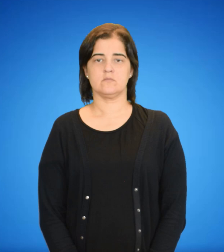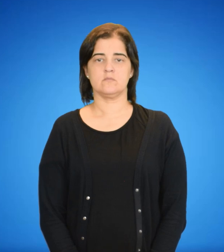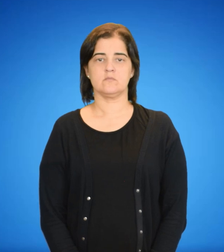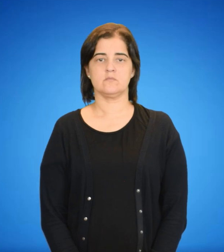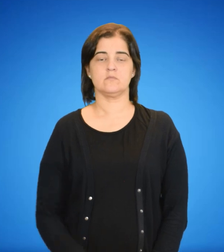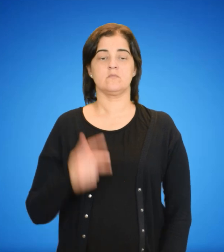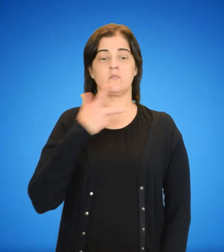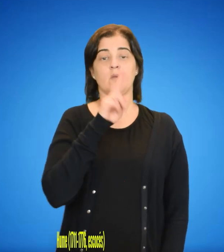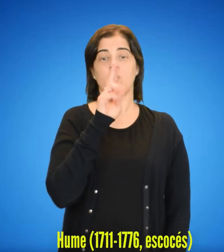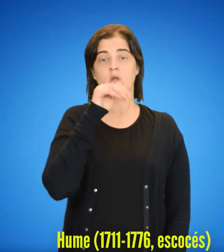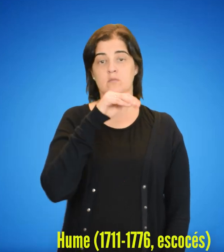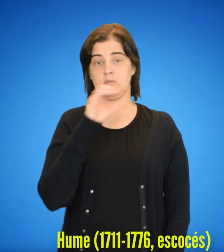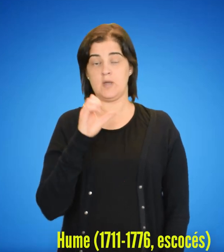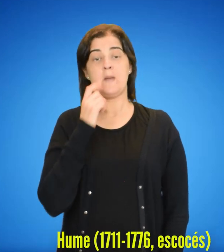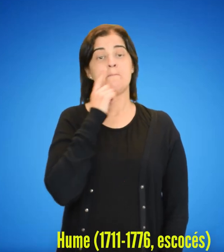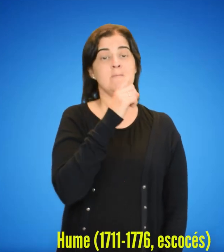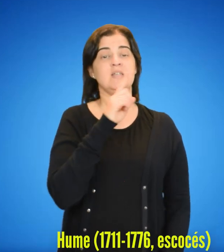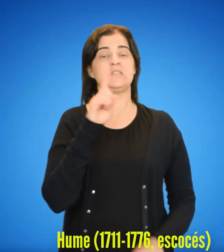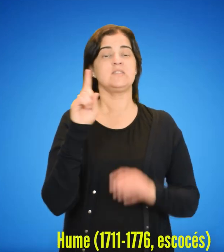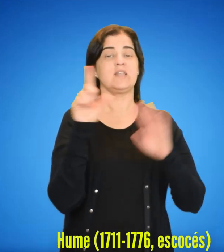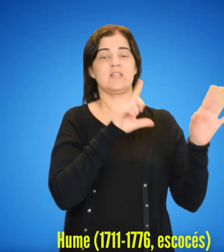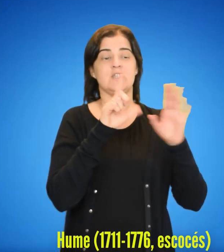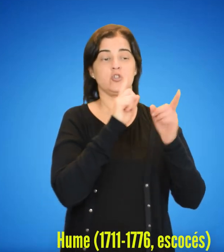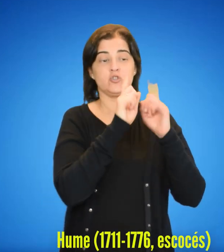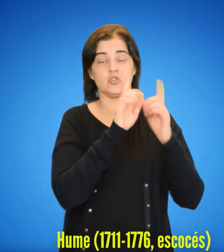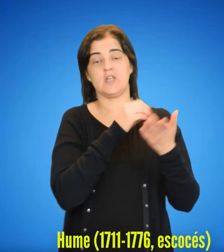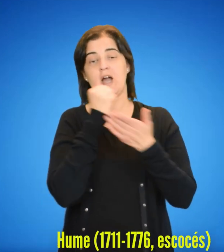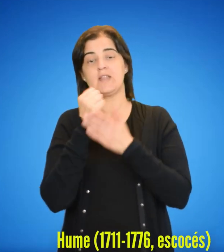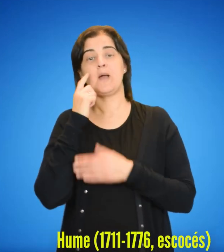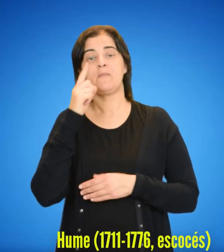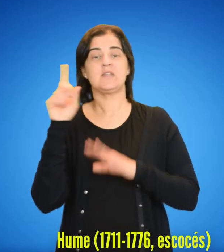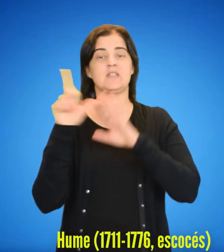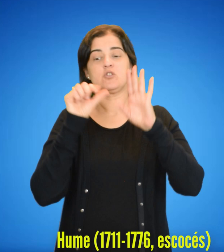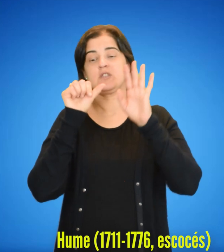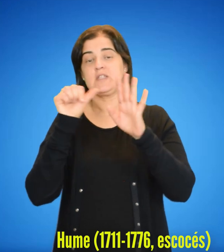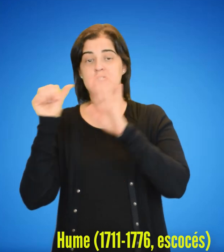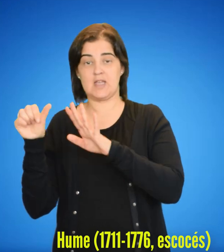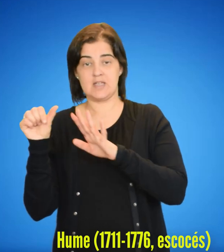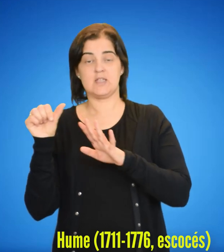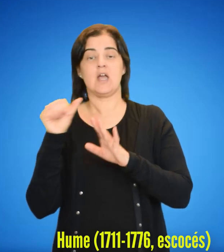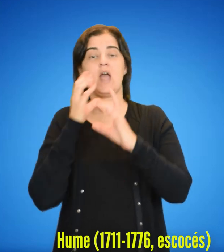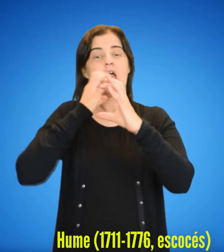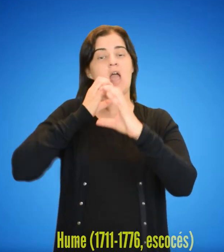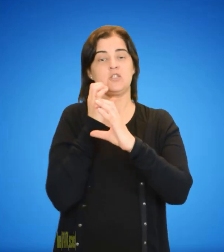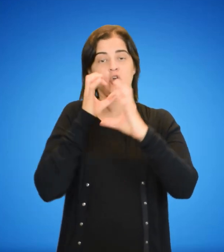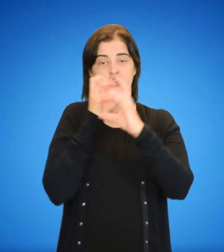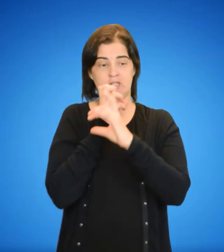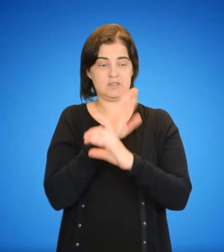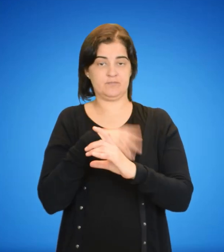Hume, 1711 a 1776, escocés. Fue